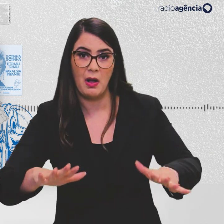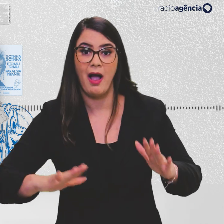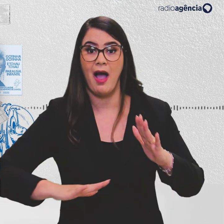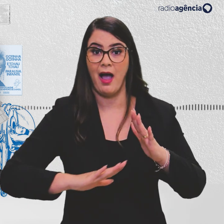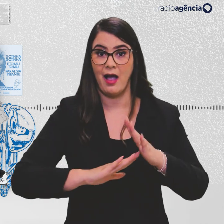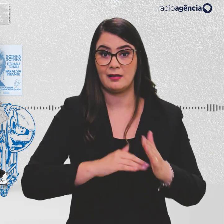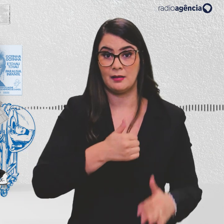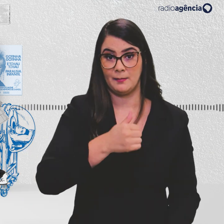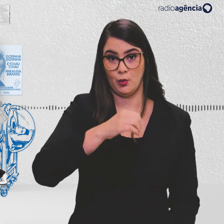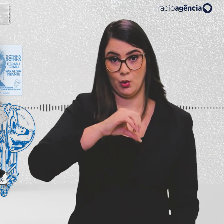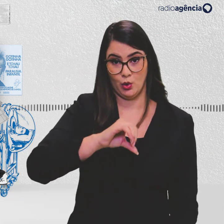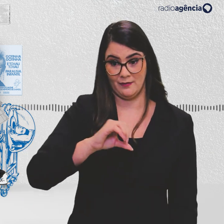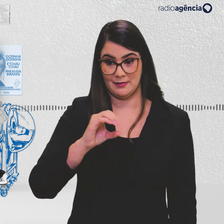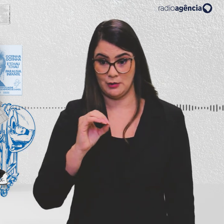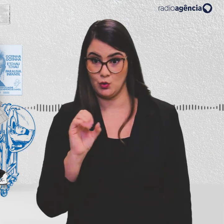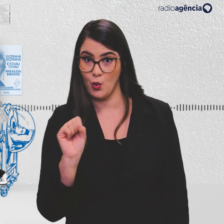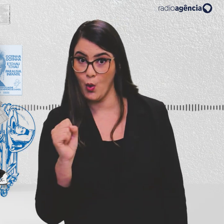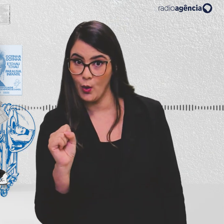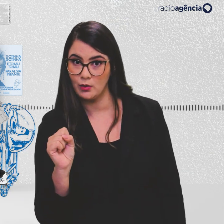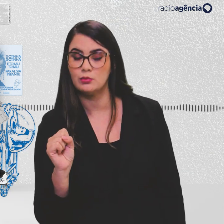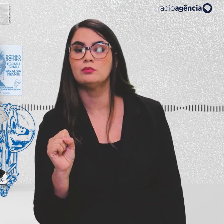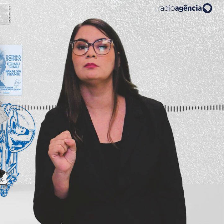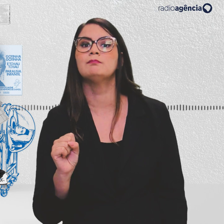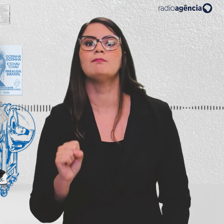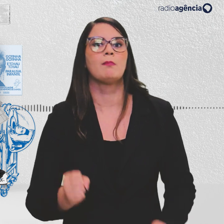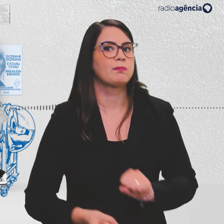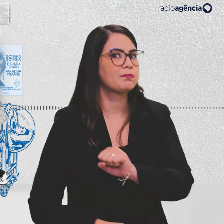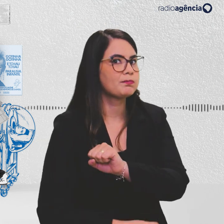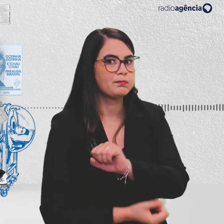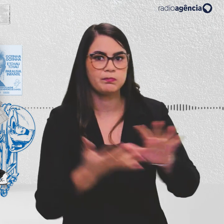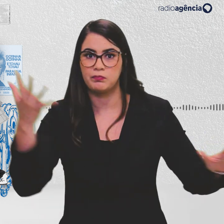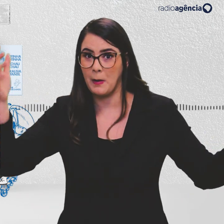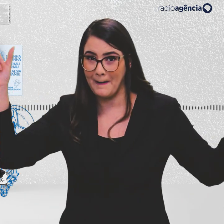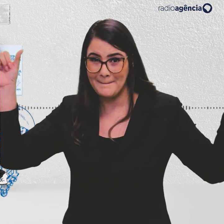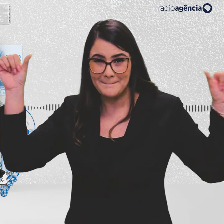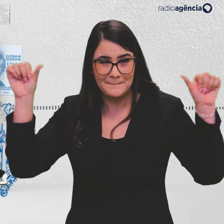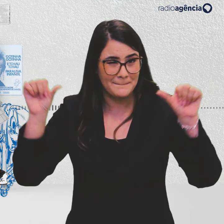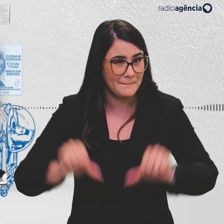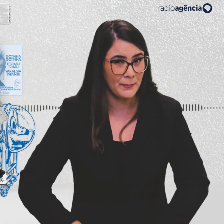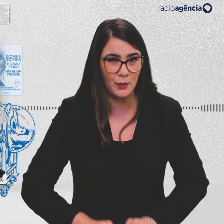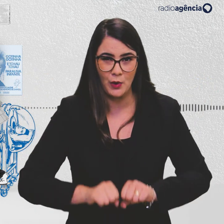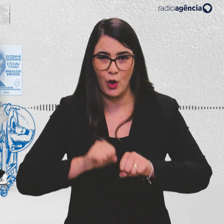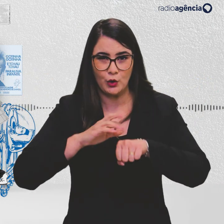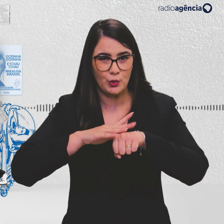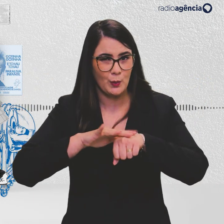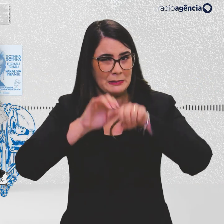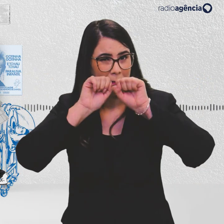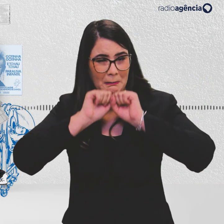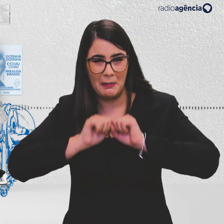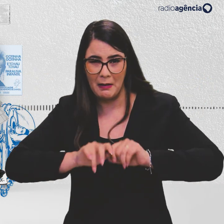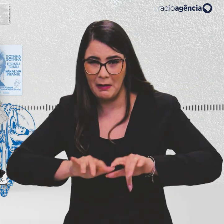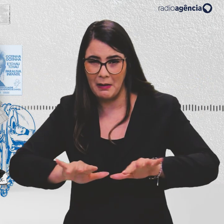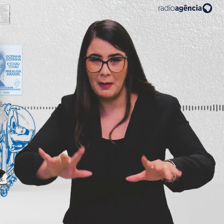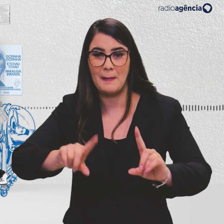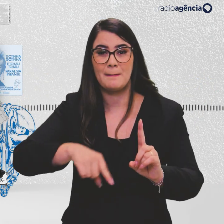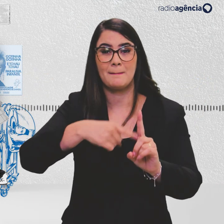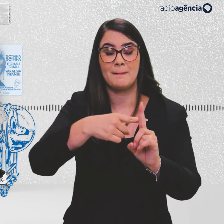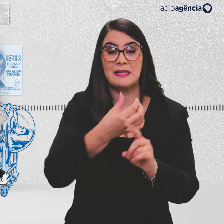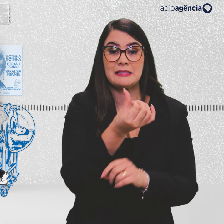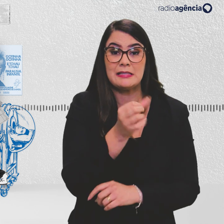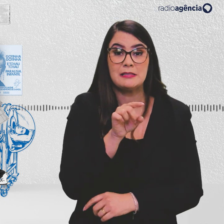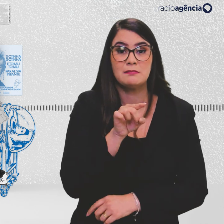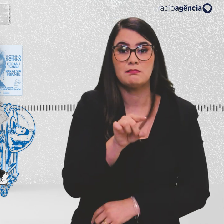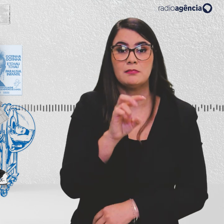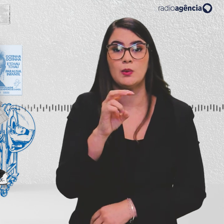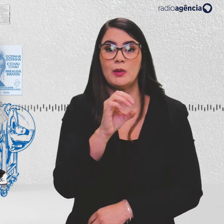1908, explodiu o pior surto da doença na história do país, com mais de 6